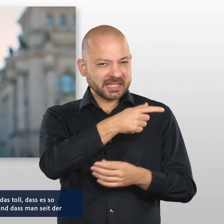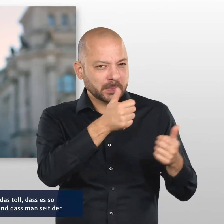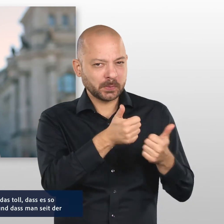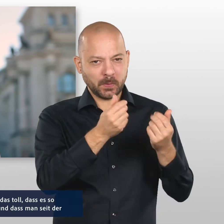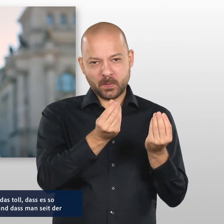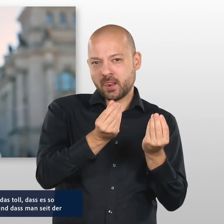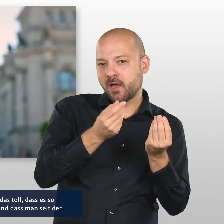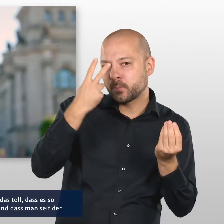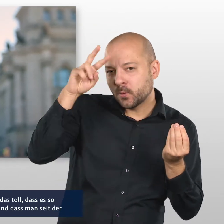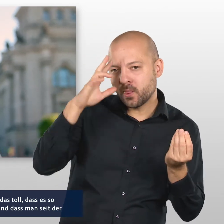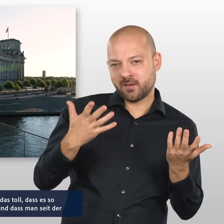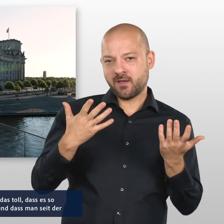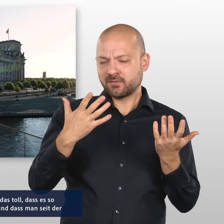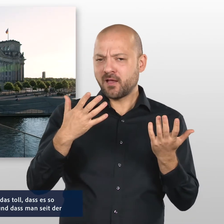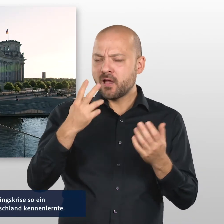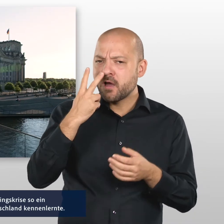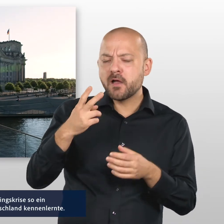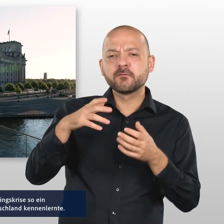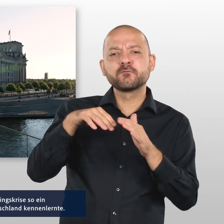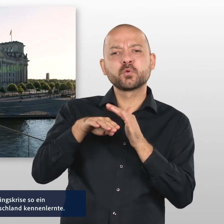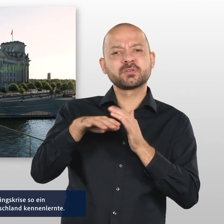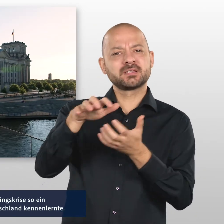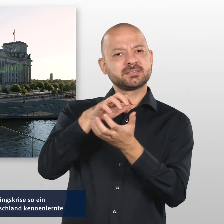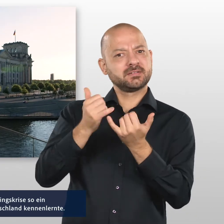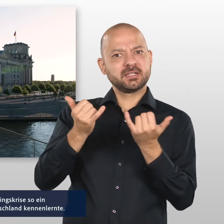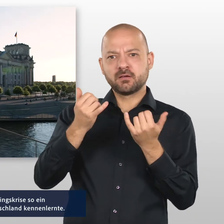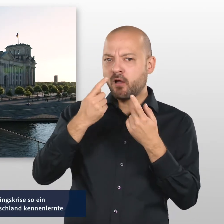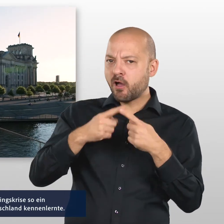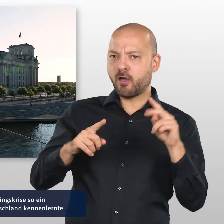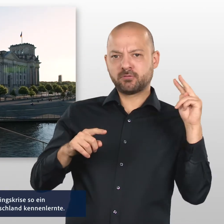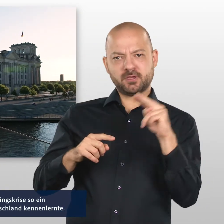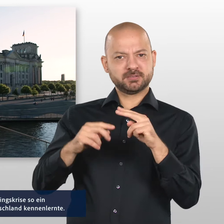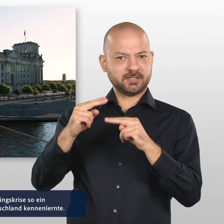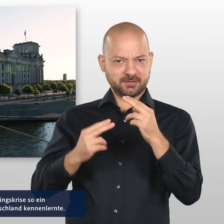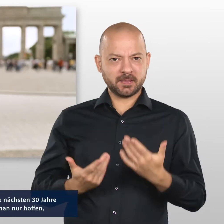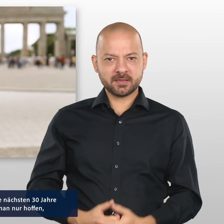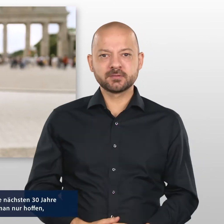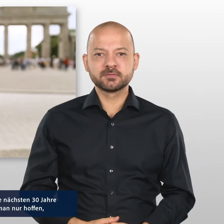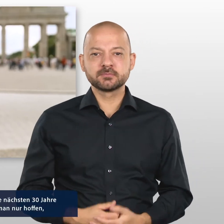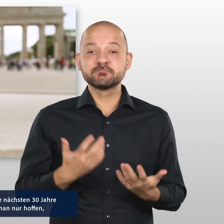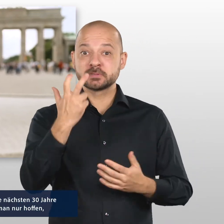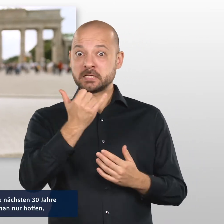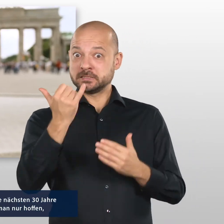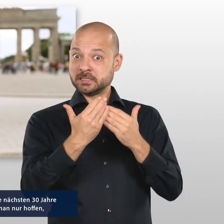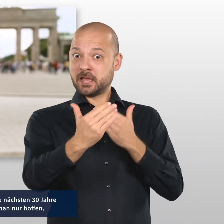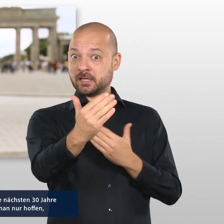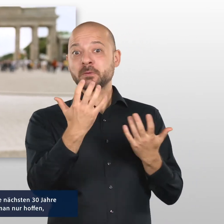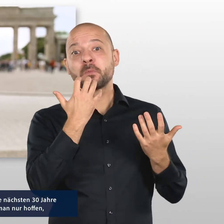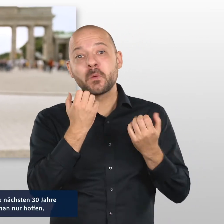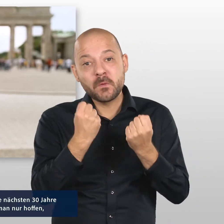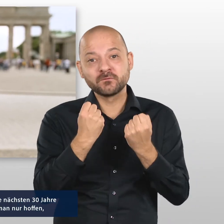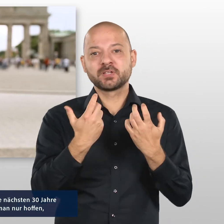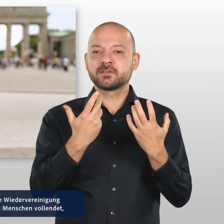findet das toll, dass es so tolerant ist und eben seit der Flüchtlingskrise, dass man so ein anderes Deutschland kennenlernte. Also für die nächsten 30 Jahre